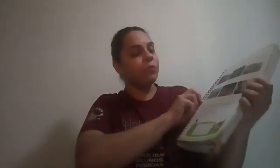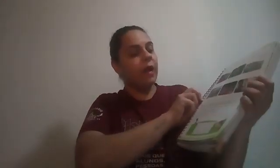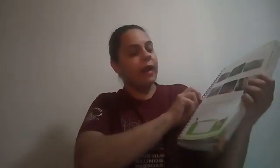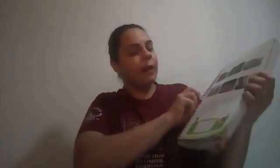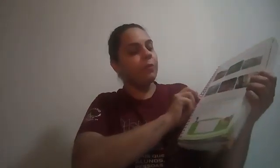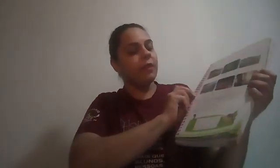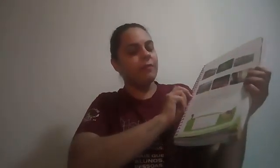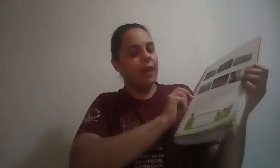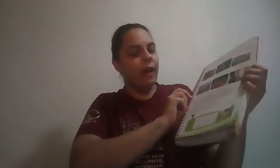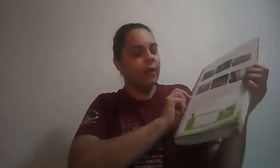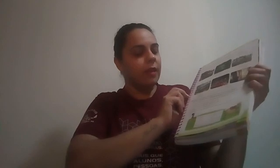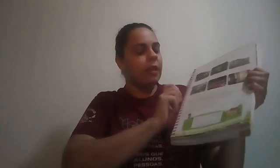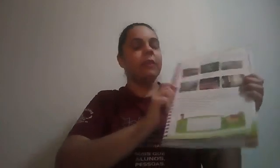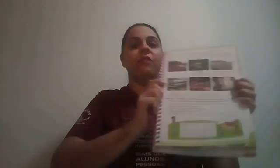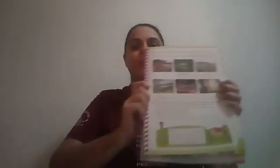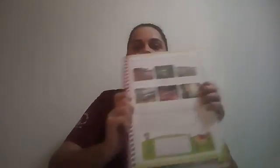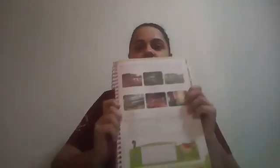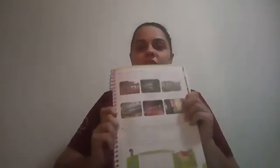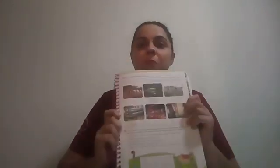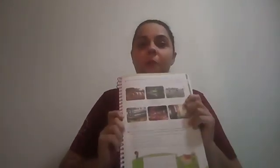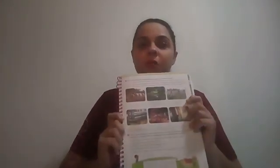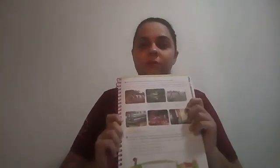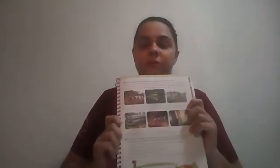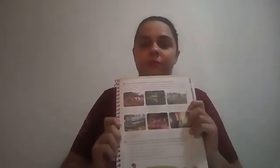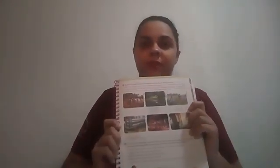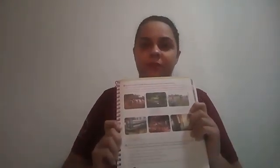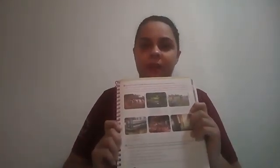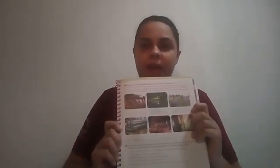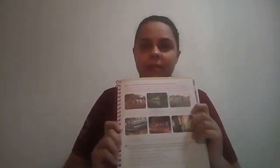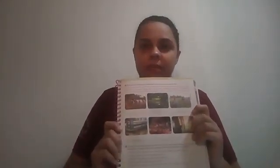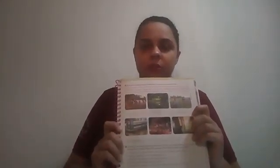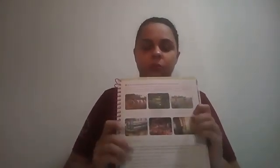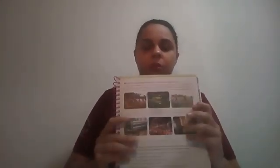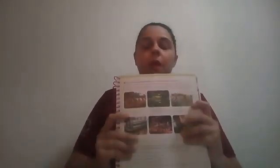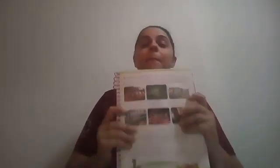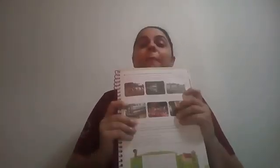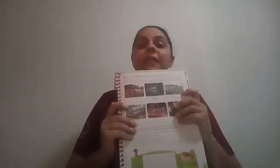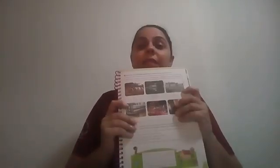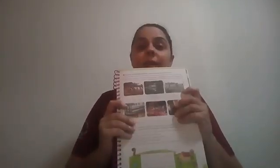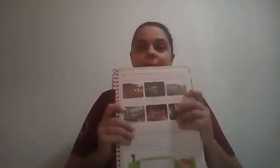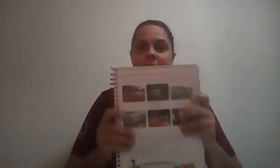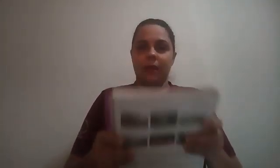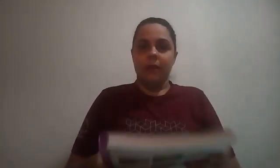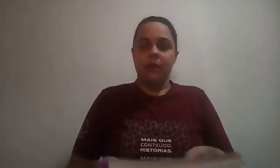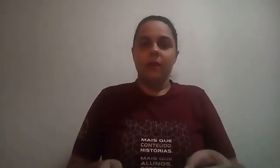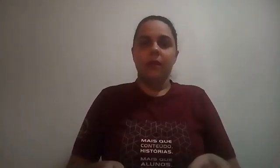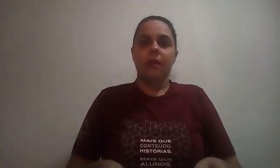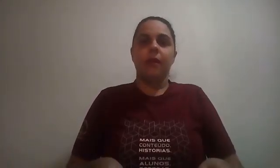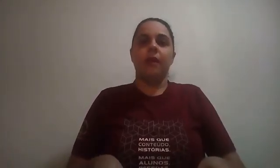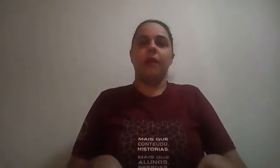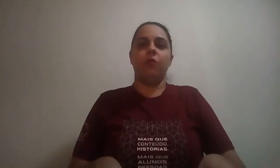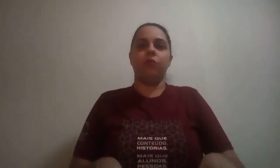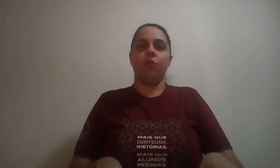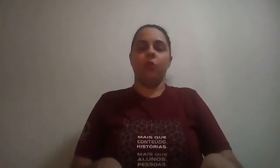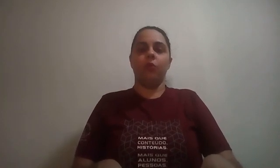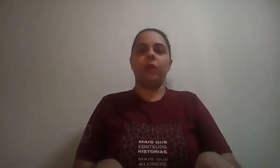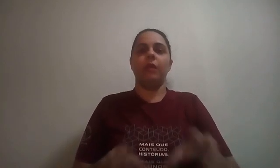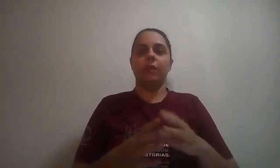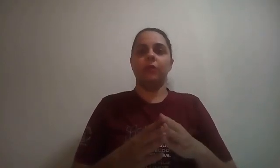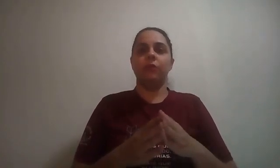acabo de enviar. Talvez vocês não possam verificar isso. Mas, independente, eu estou tentando